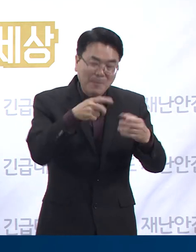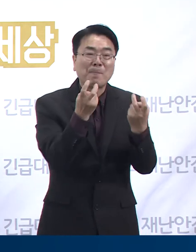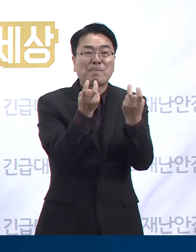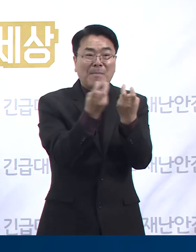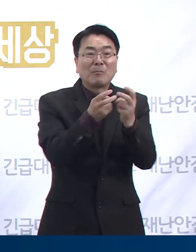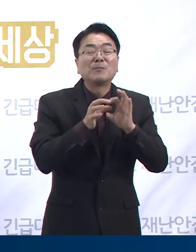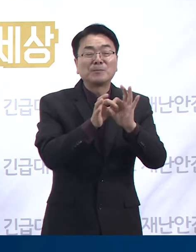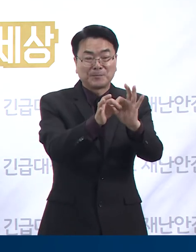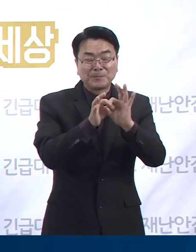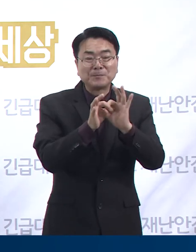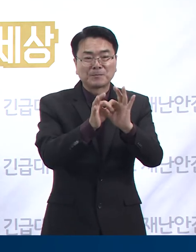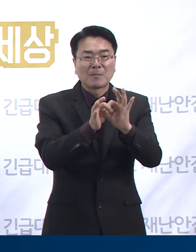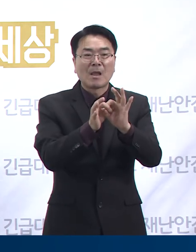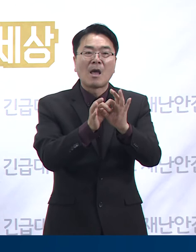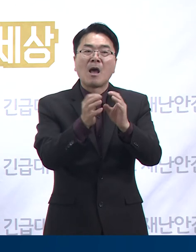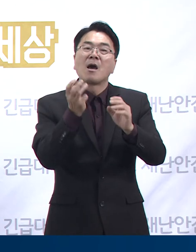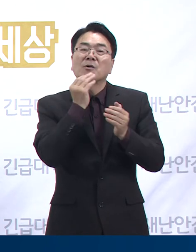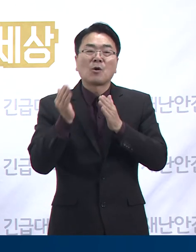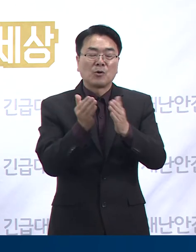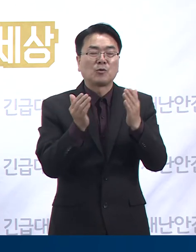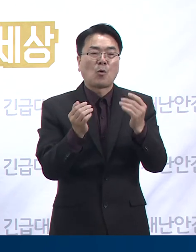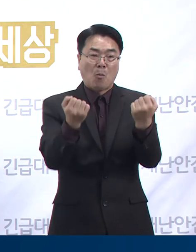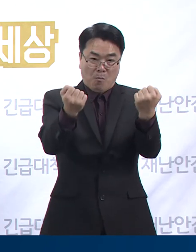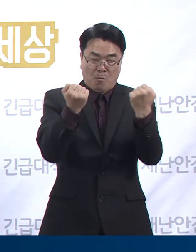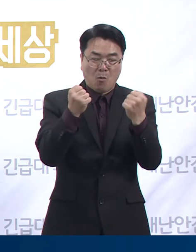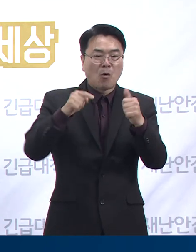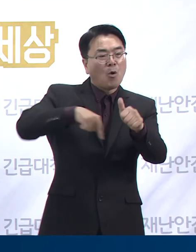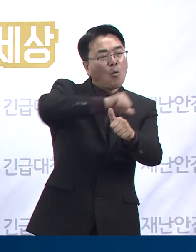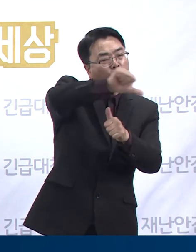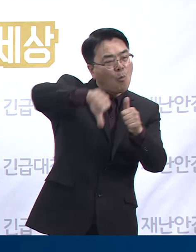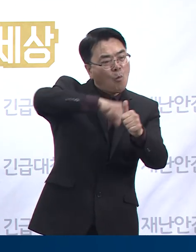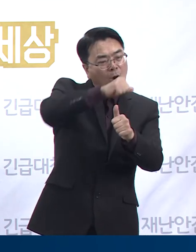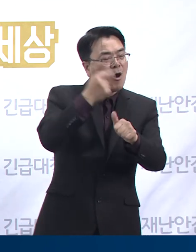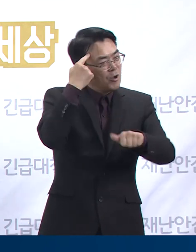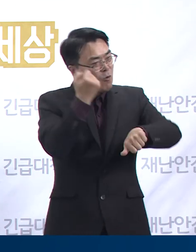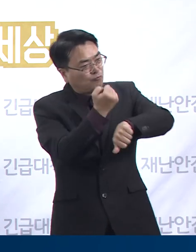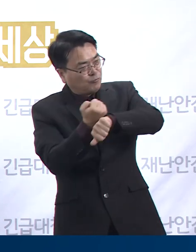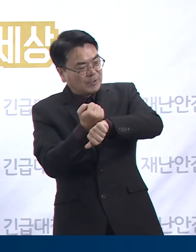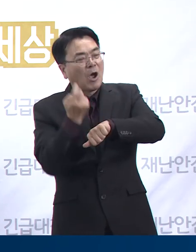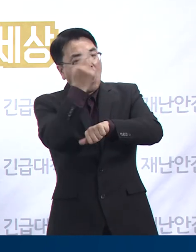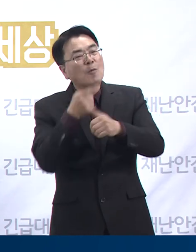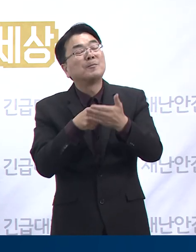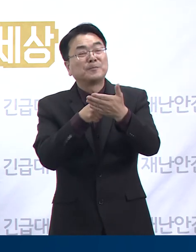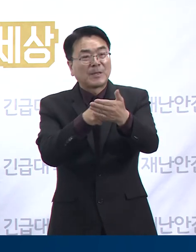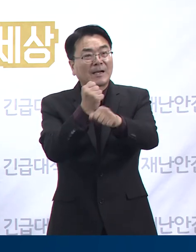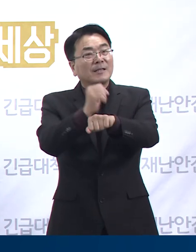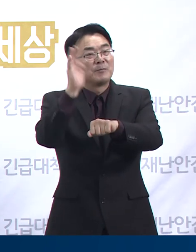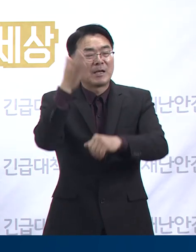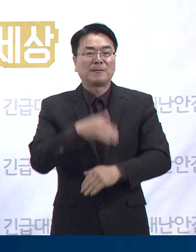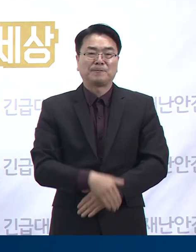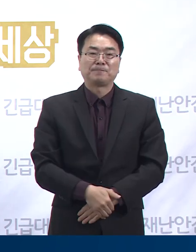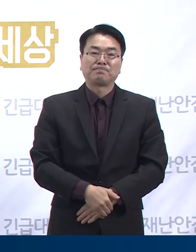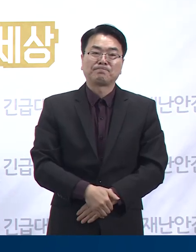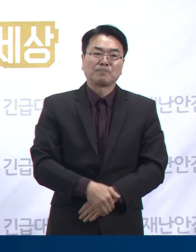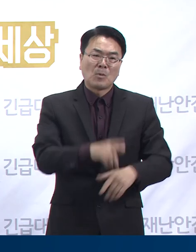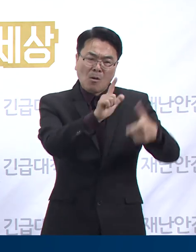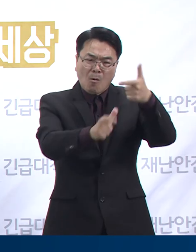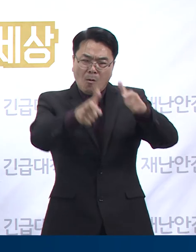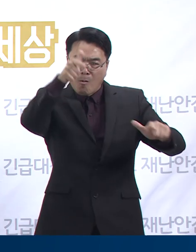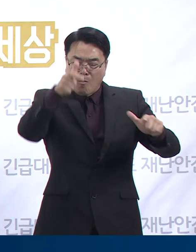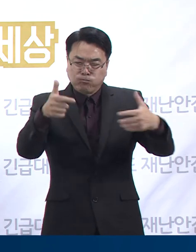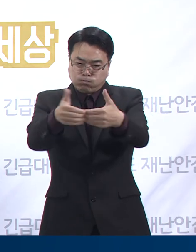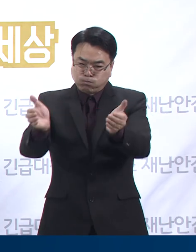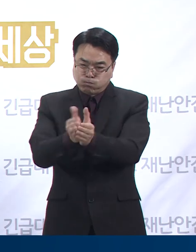13일까지 경기도 보건환경연구원에서 점사를 진행할 계획입니다. 이번 경기도 내 요양기관 등에서 집단적으로